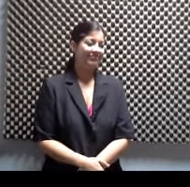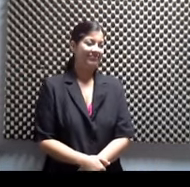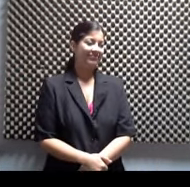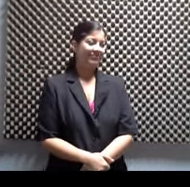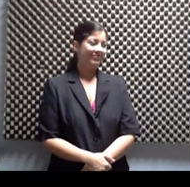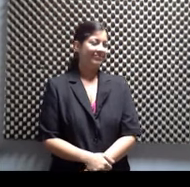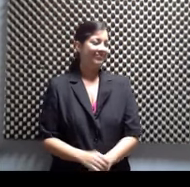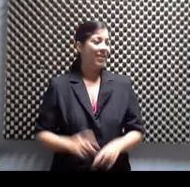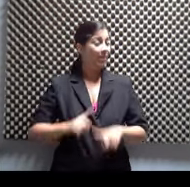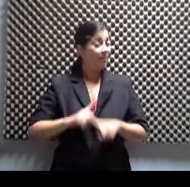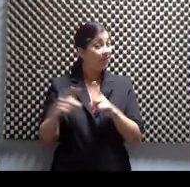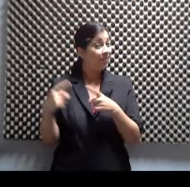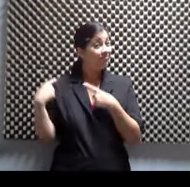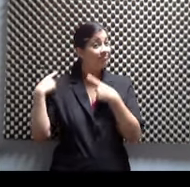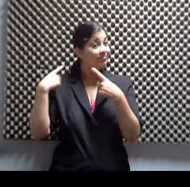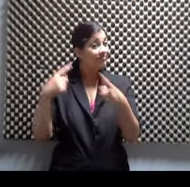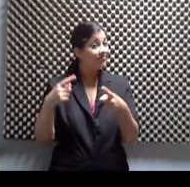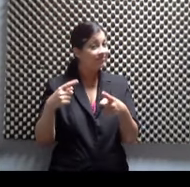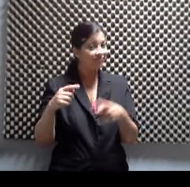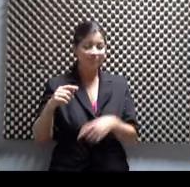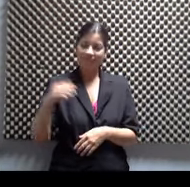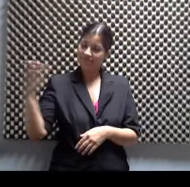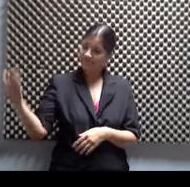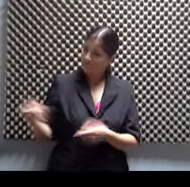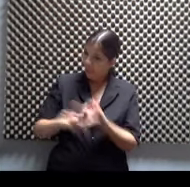Pero mientras, aquí tenemos a un gran amigo. Hola.